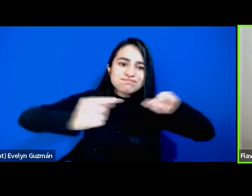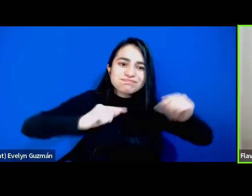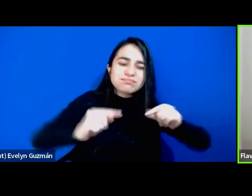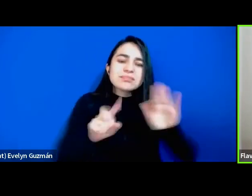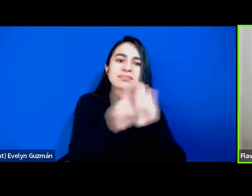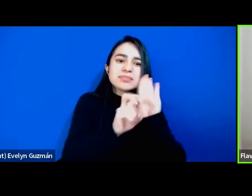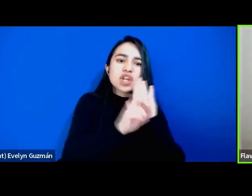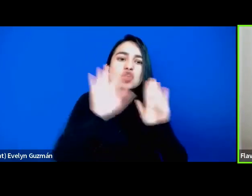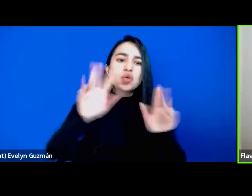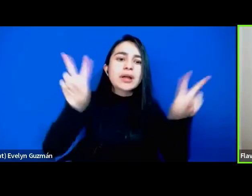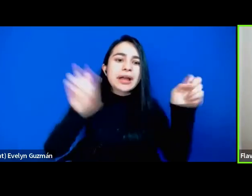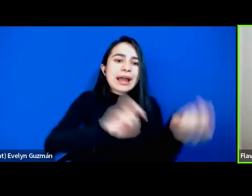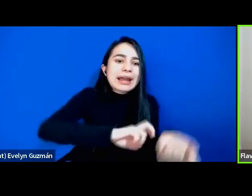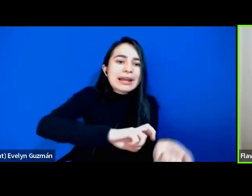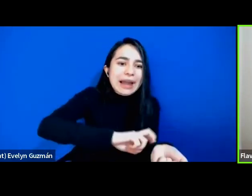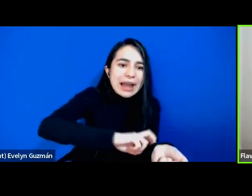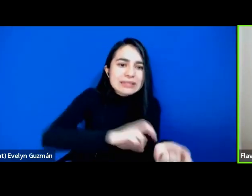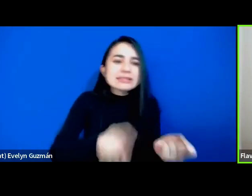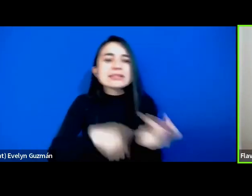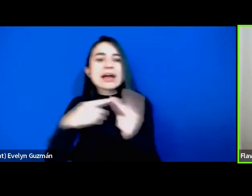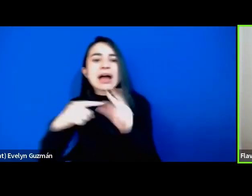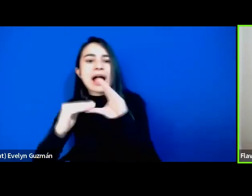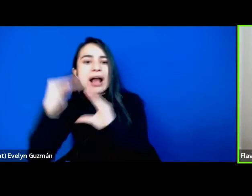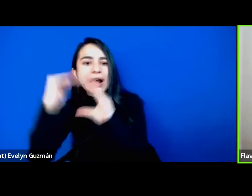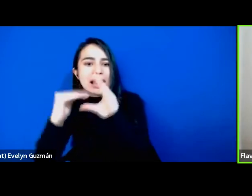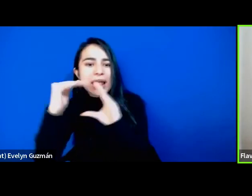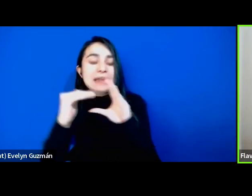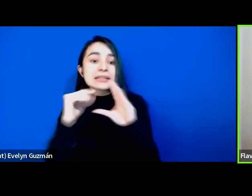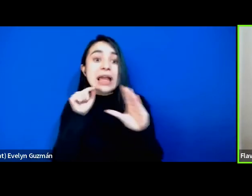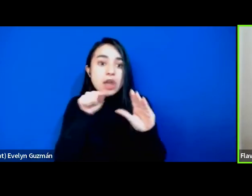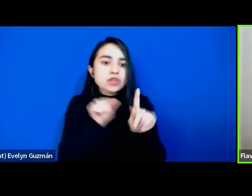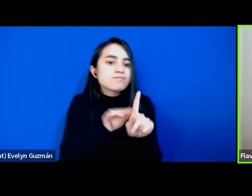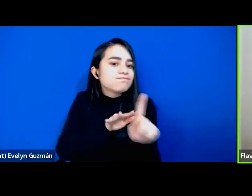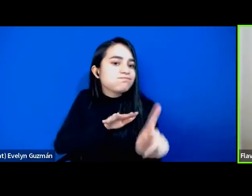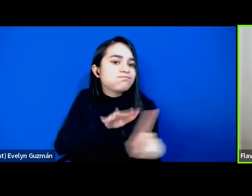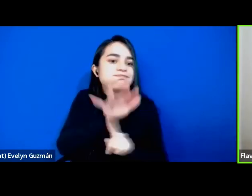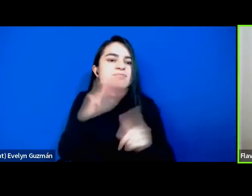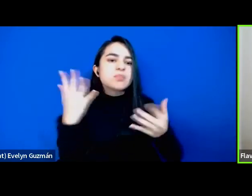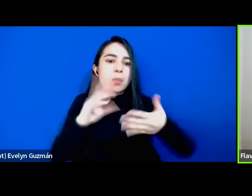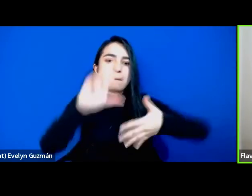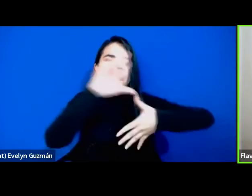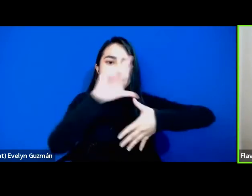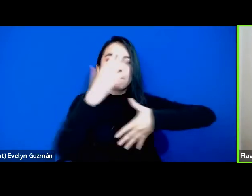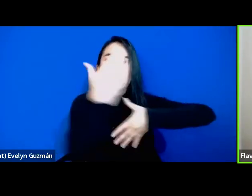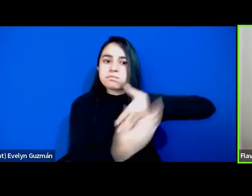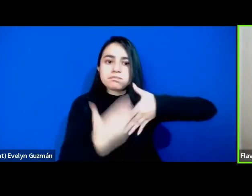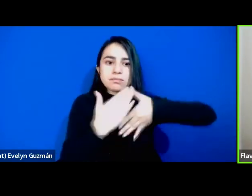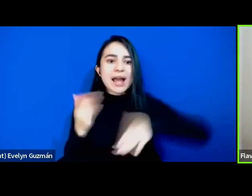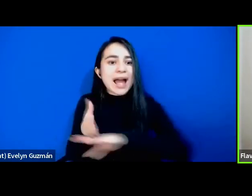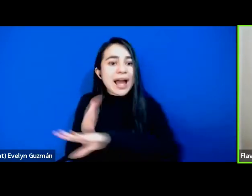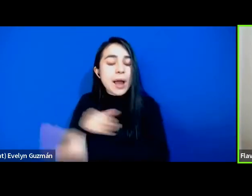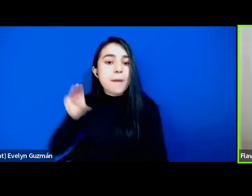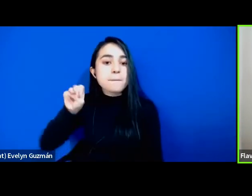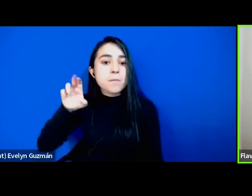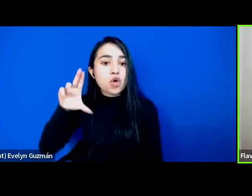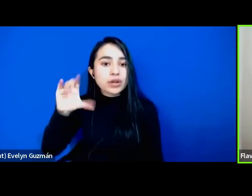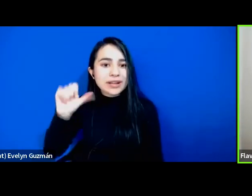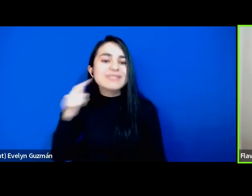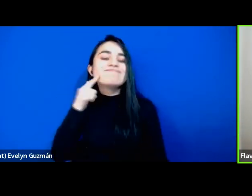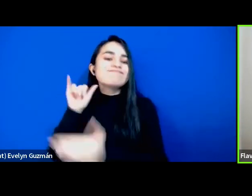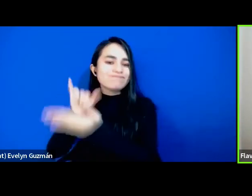raza y clase que corre toda América Latina como dice Mónica, el debate y la